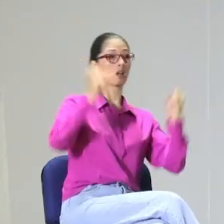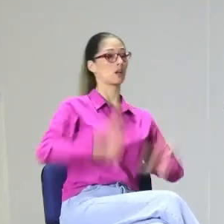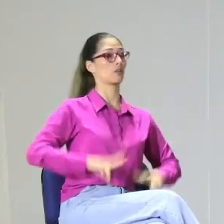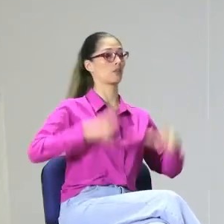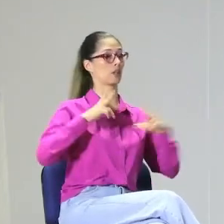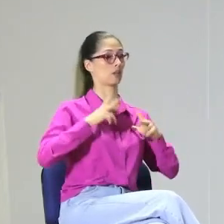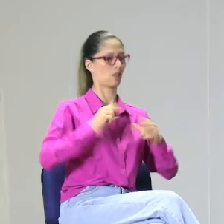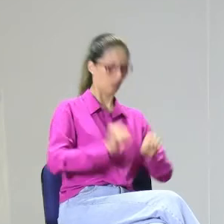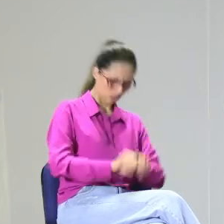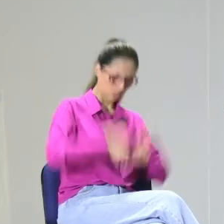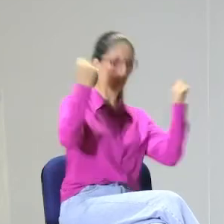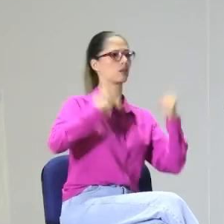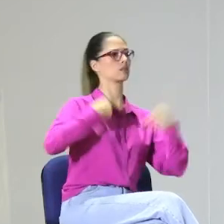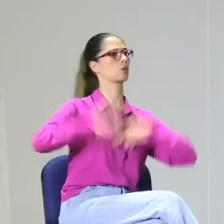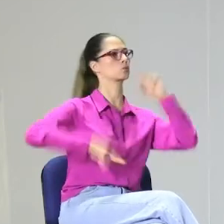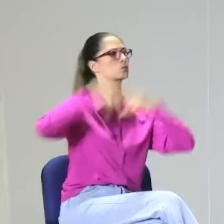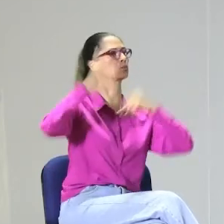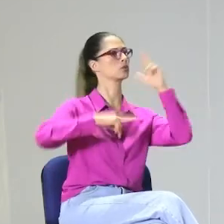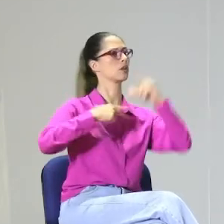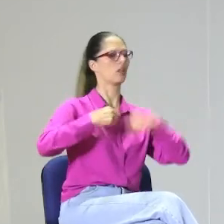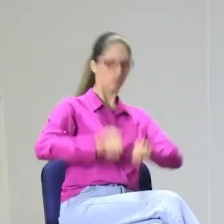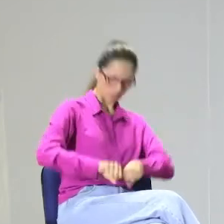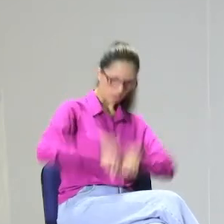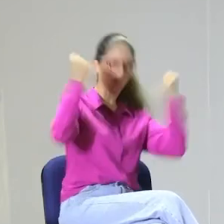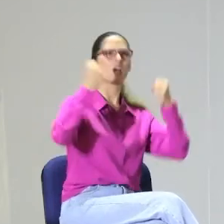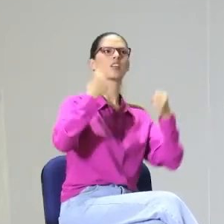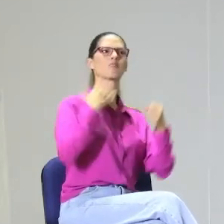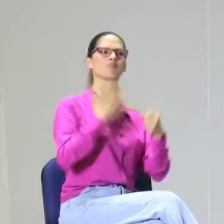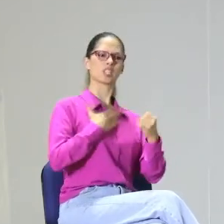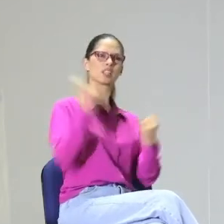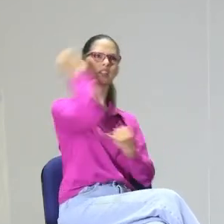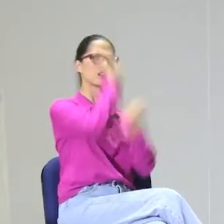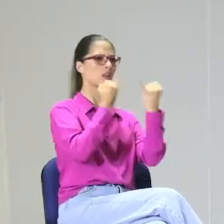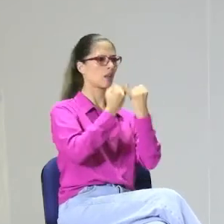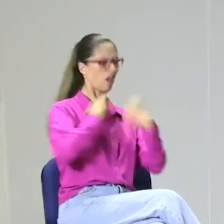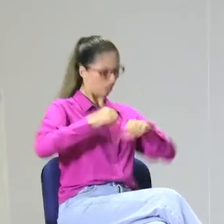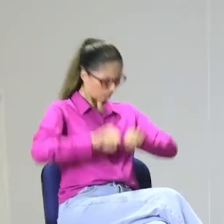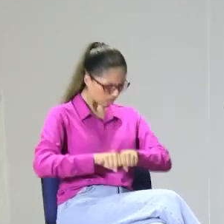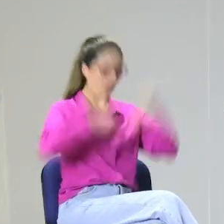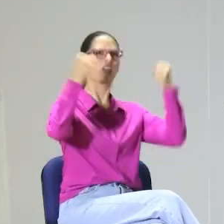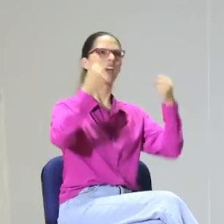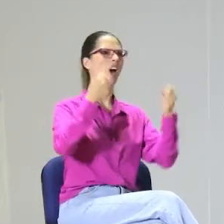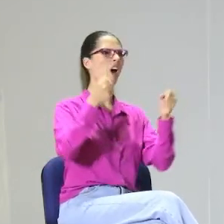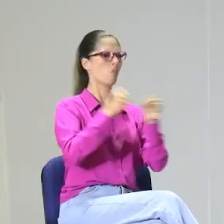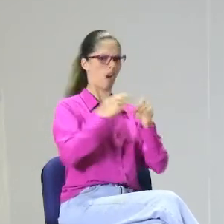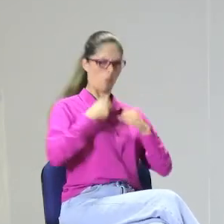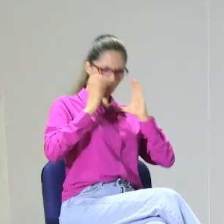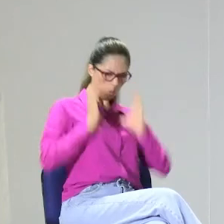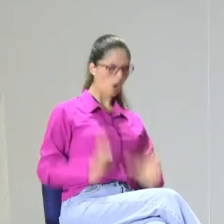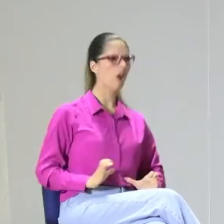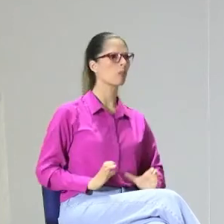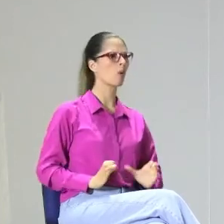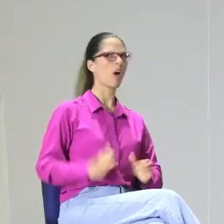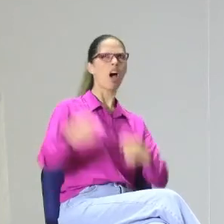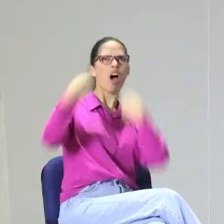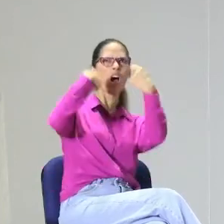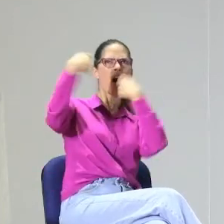abusadores. Y esto afecta directamente la construcción de vida, afecta la